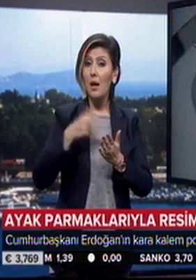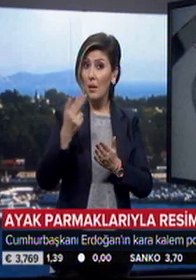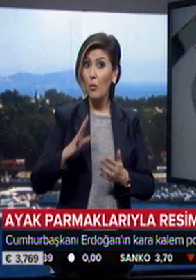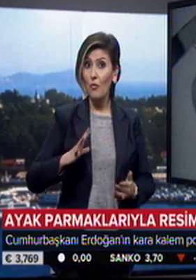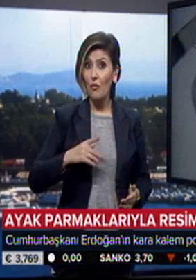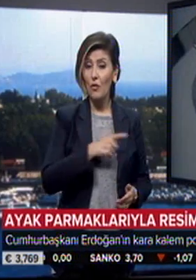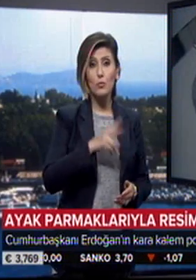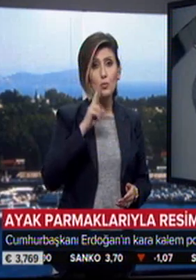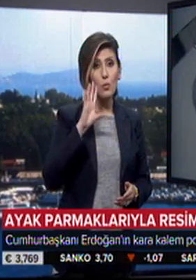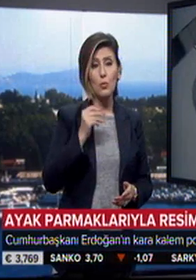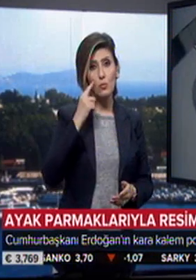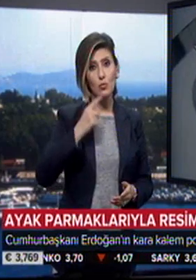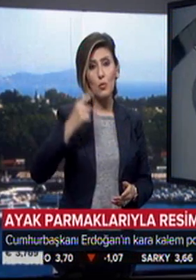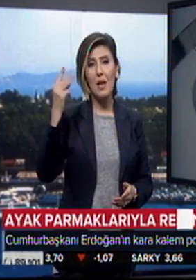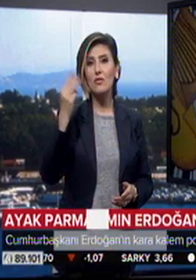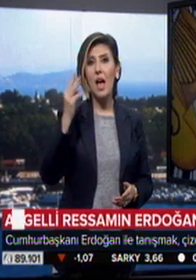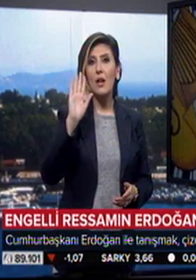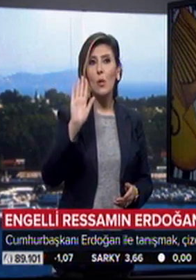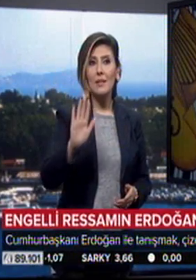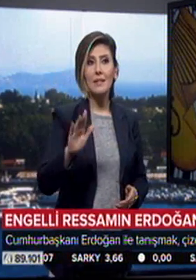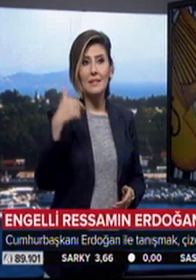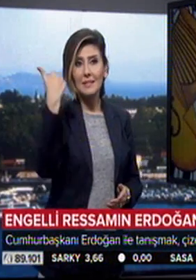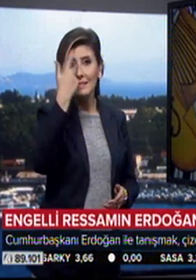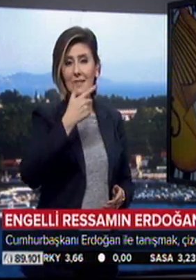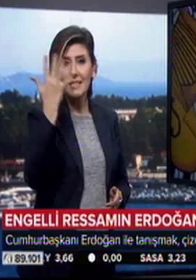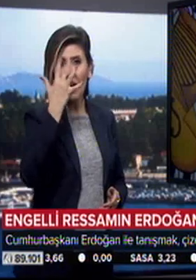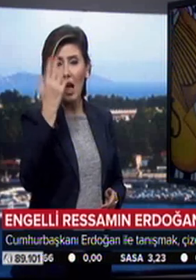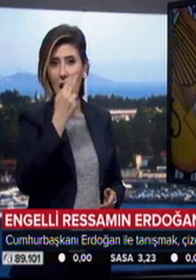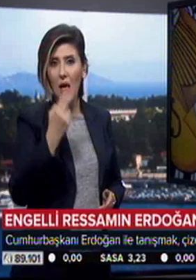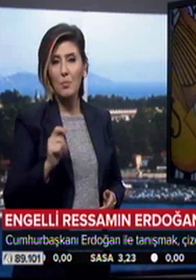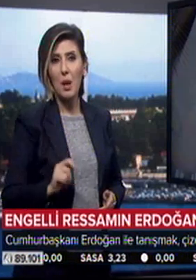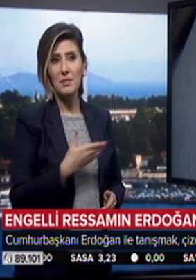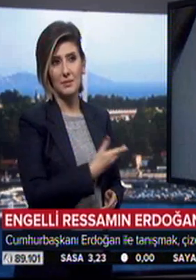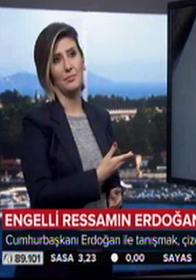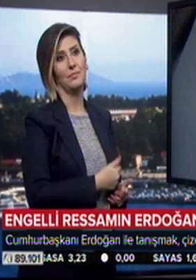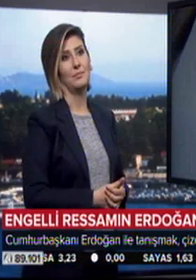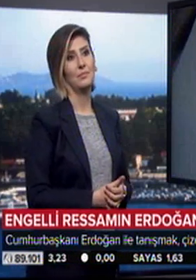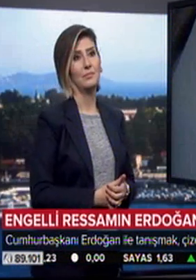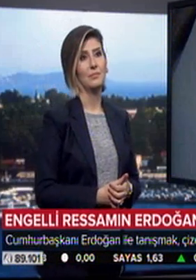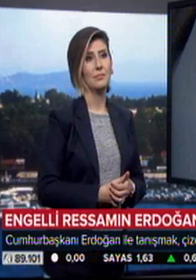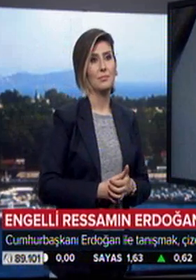Asrak son olarak Cumhurbaşkanı Recep Tayyip Erdoğan'ın kara kalem portresini çizdi.